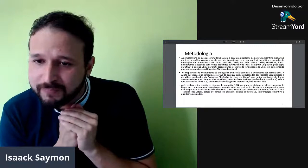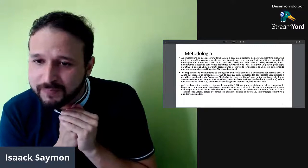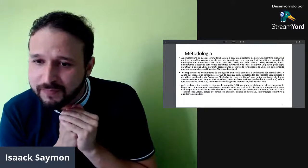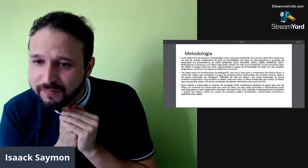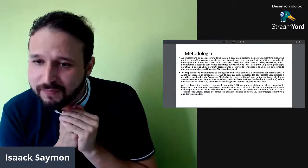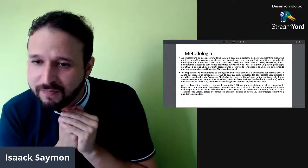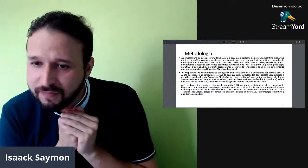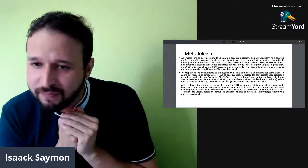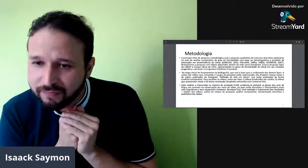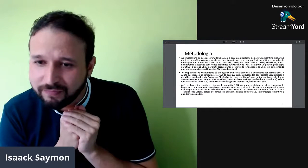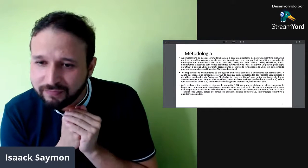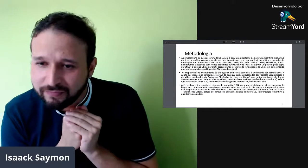etapa inicial, né?